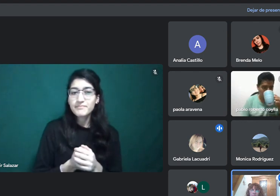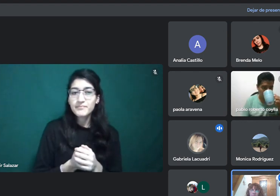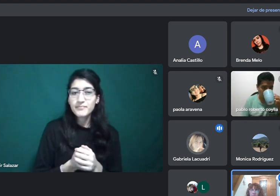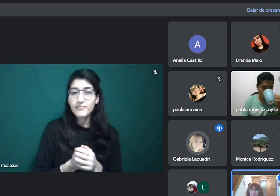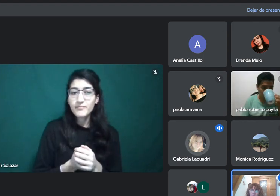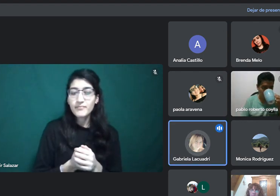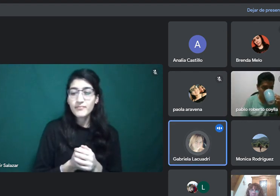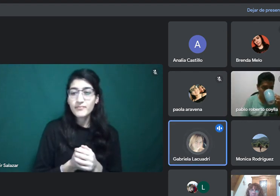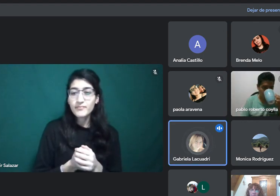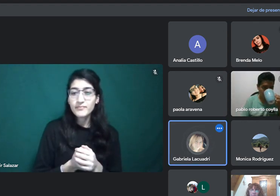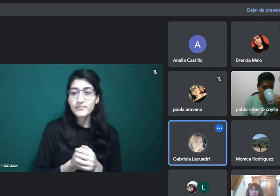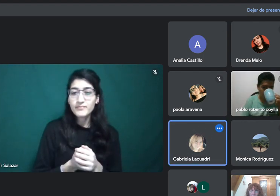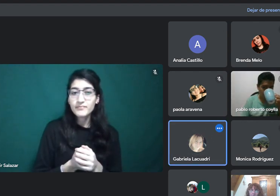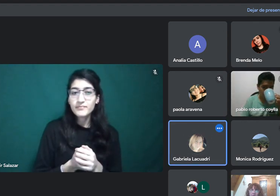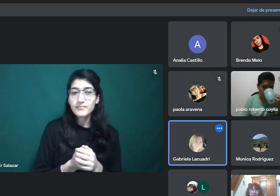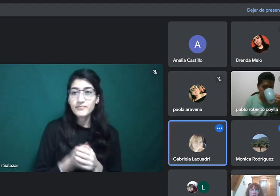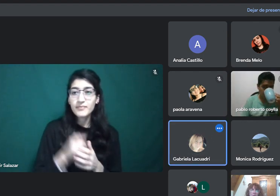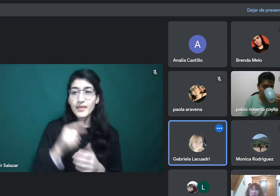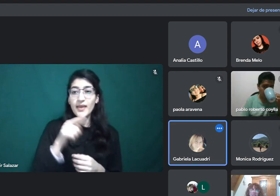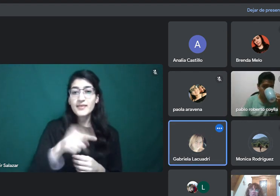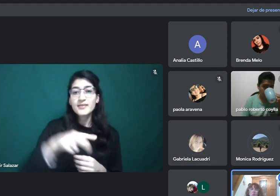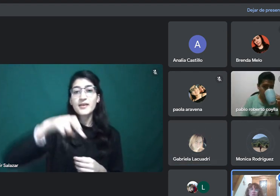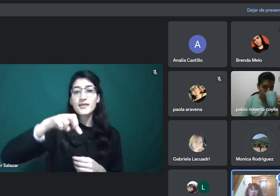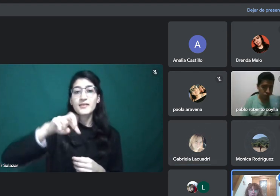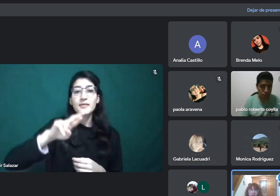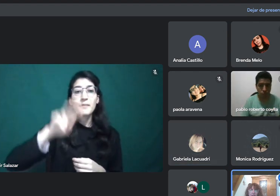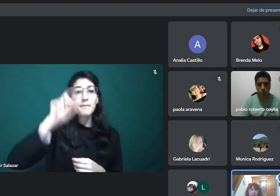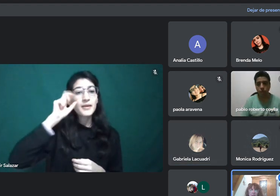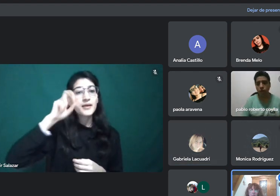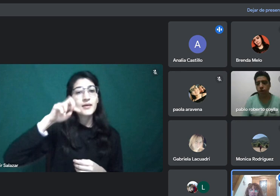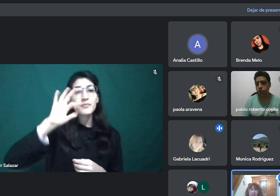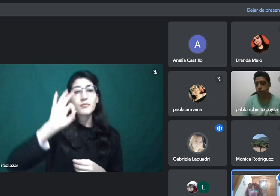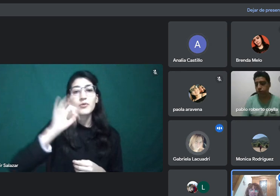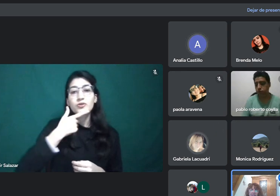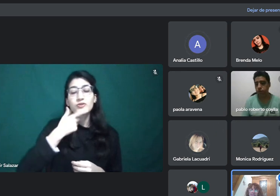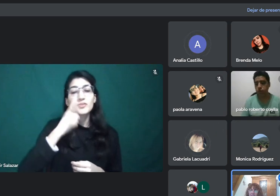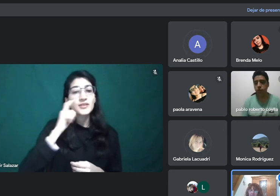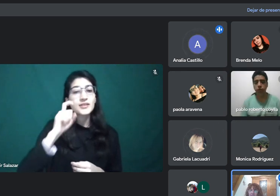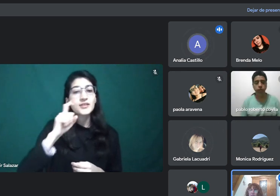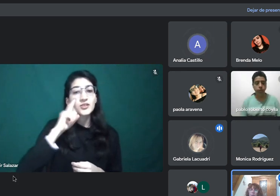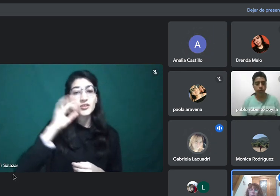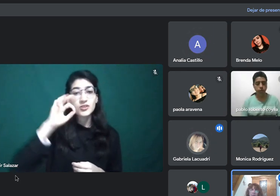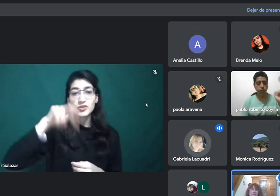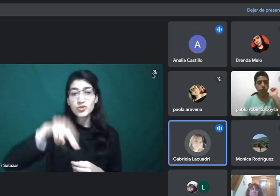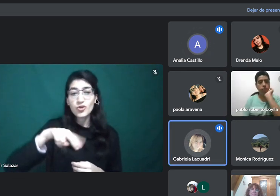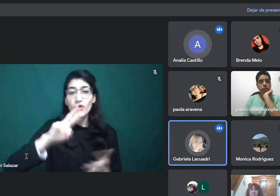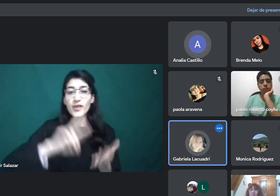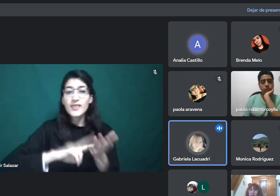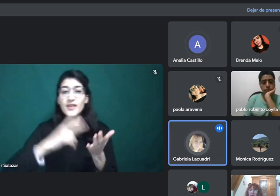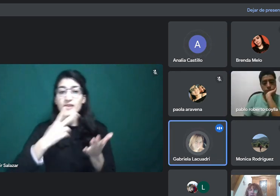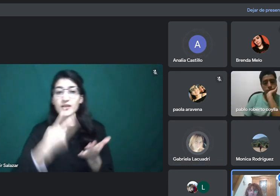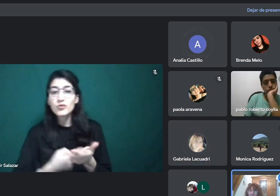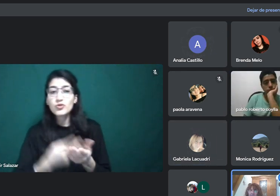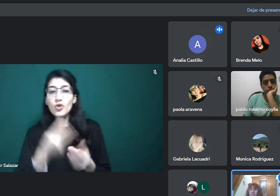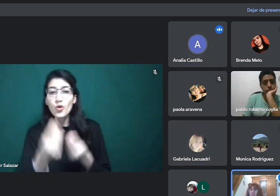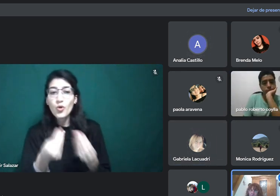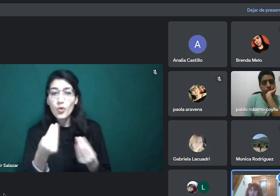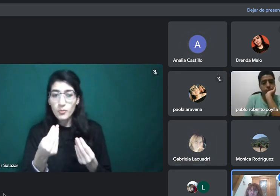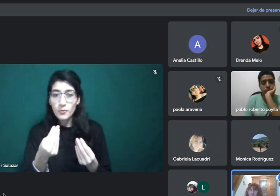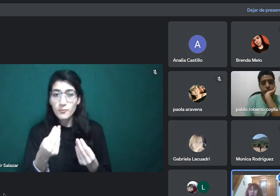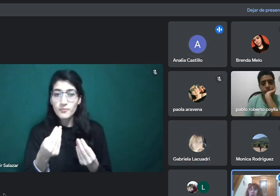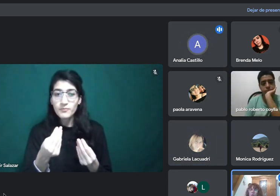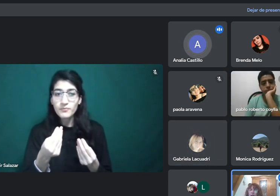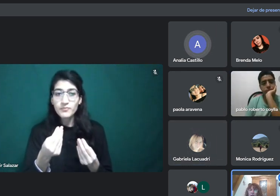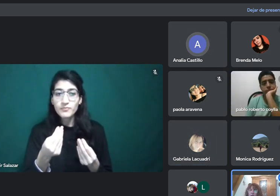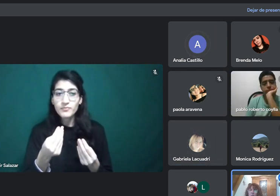Es una preposición. Claro, ¿cómo es la traducción? Acá teníamos. Ah, en algunos con el acto. En, bien.